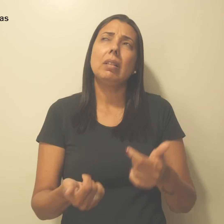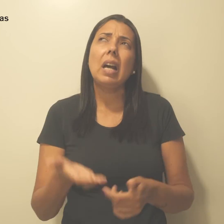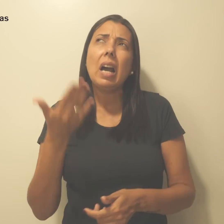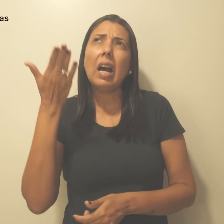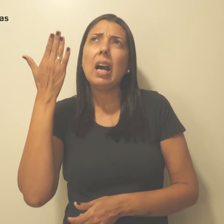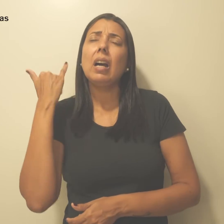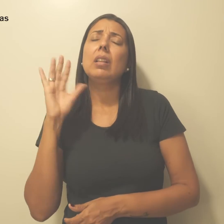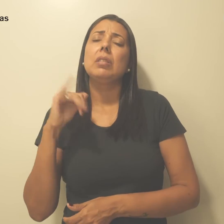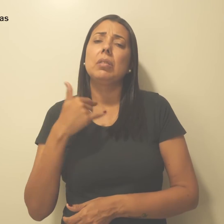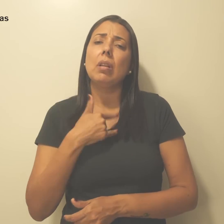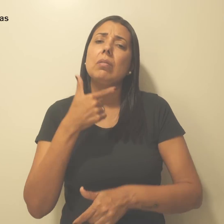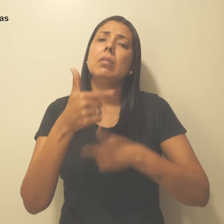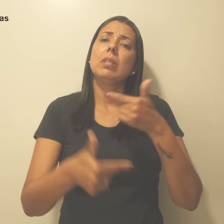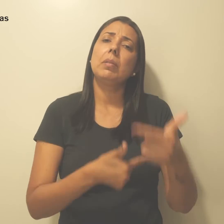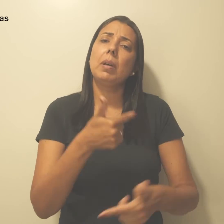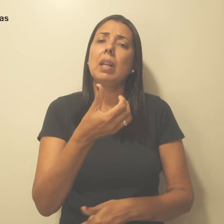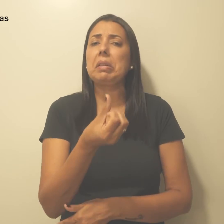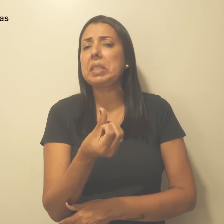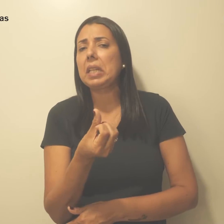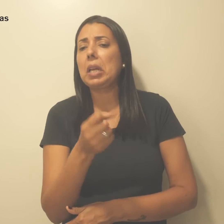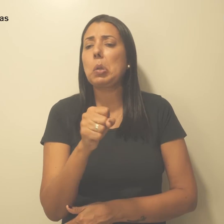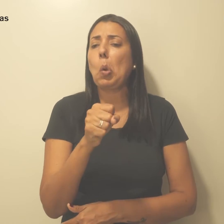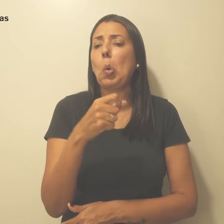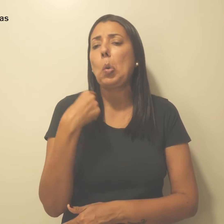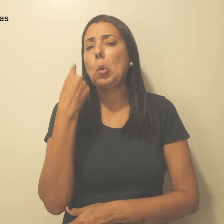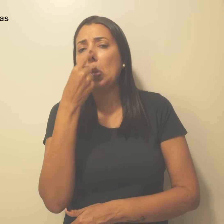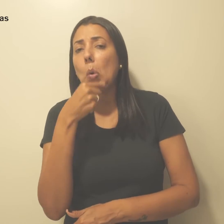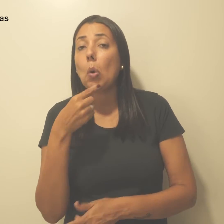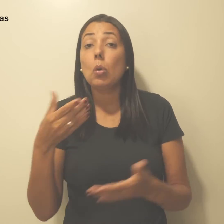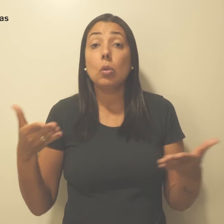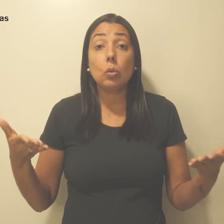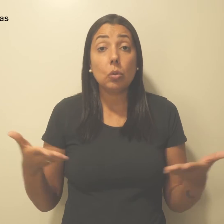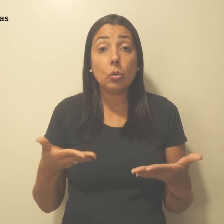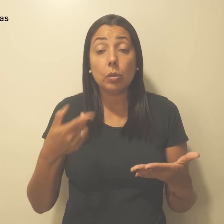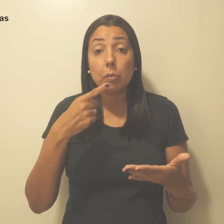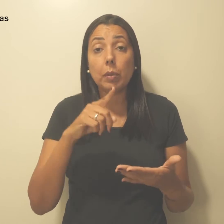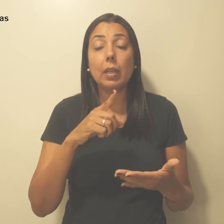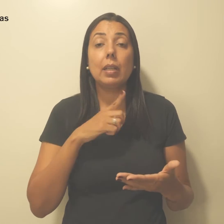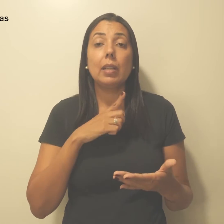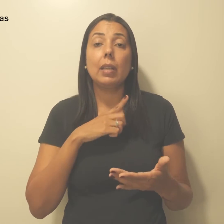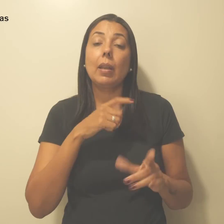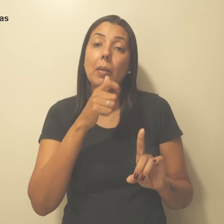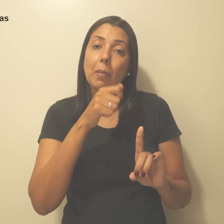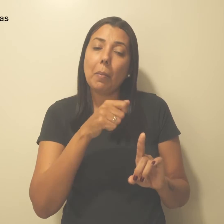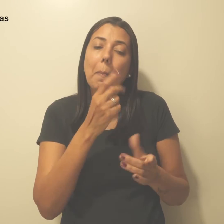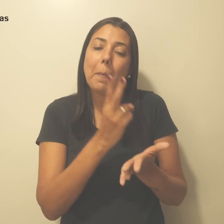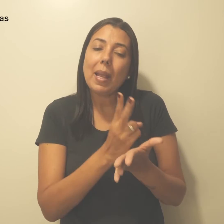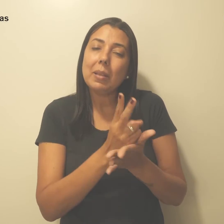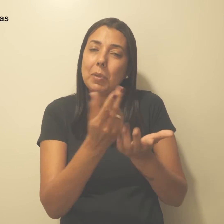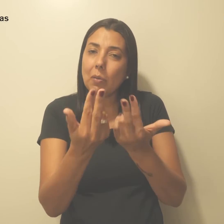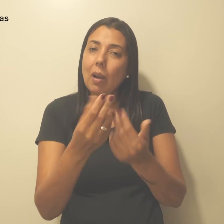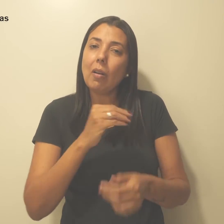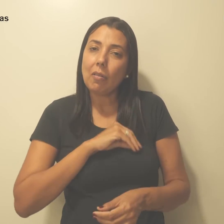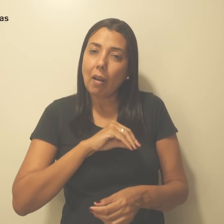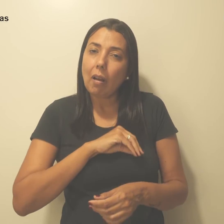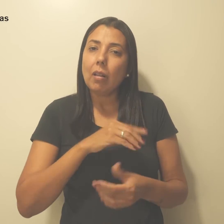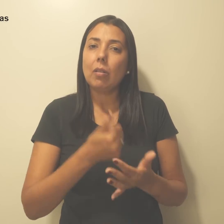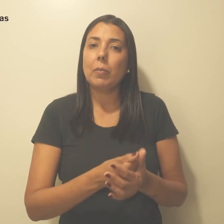a gente trabalhava 6, 8 horas. Hoje, para tirar o mesmo valor, é preciso rodar de 10 a